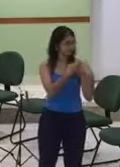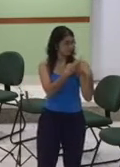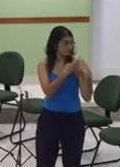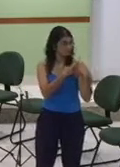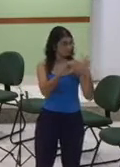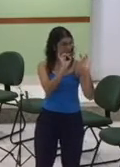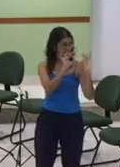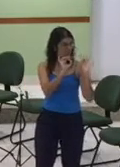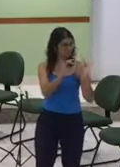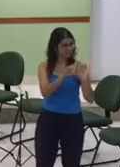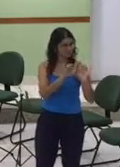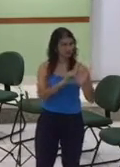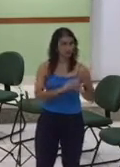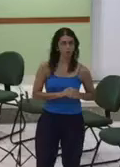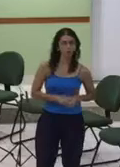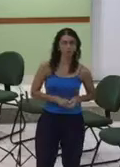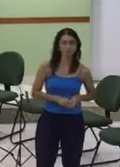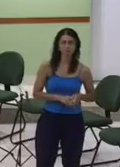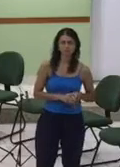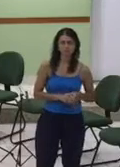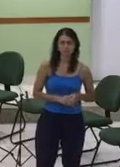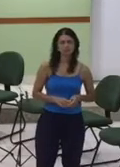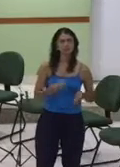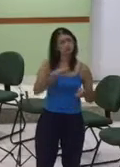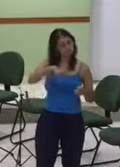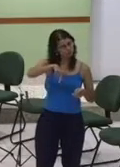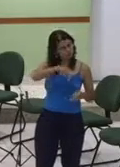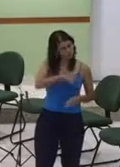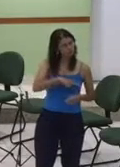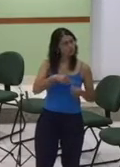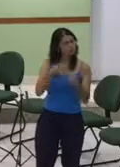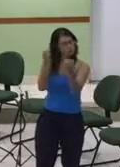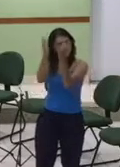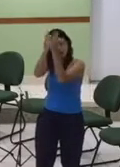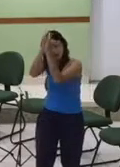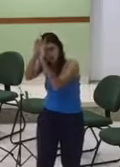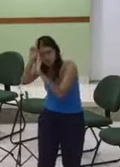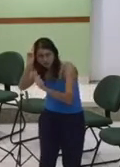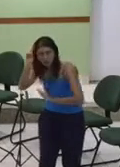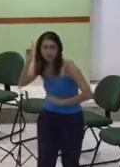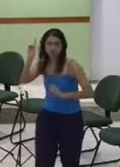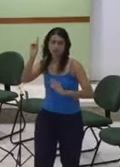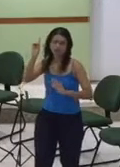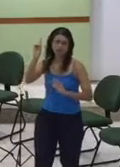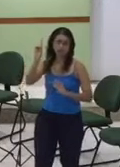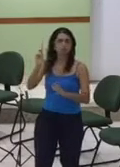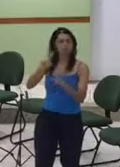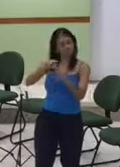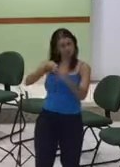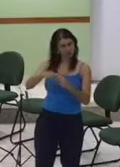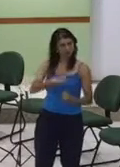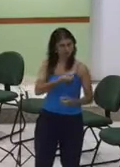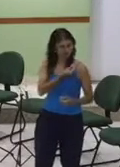então estaremos adorando o nosso Deus pela vida das mulheres e pela vida também das esposas de